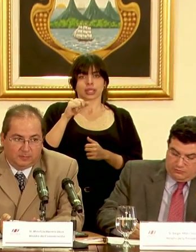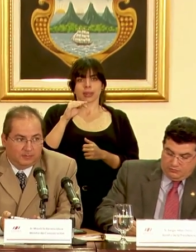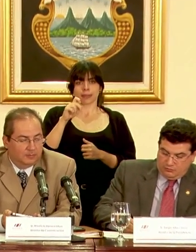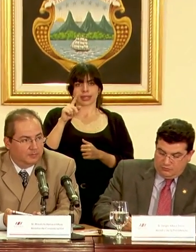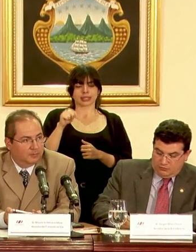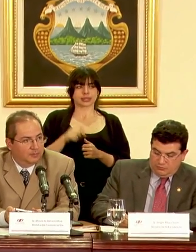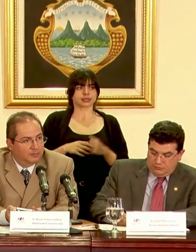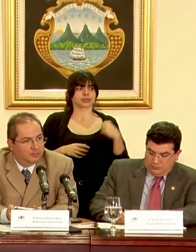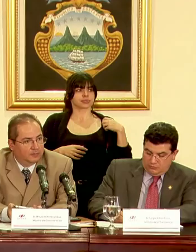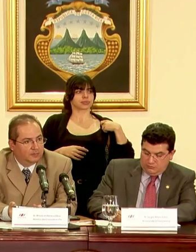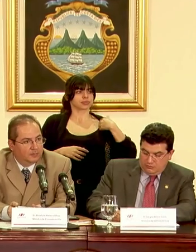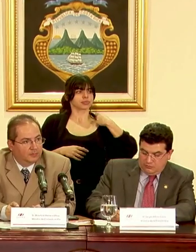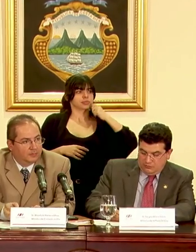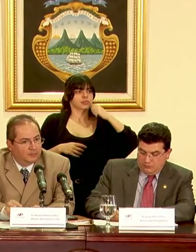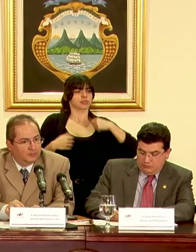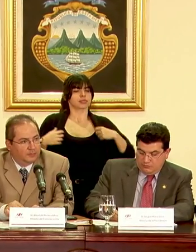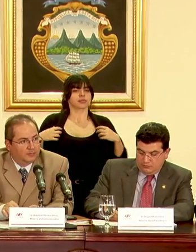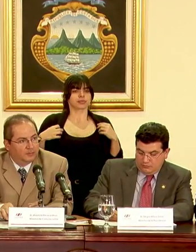Colombia